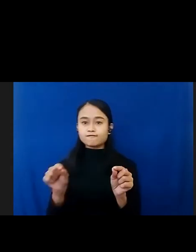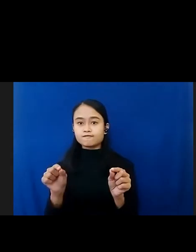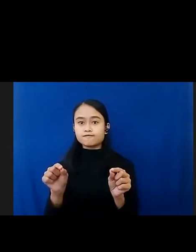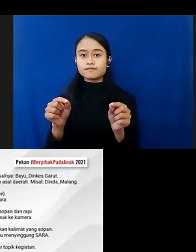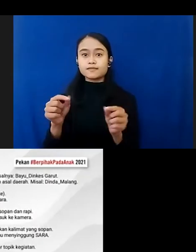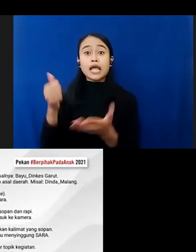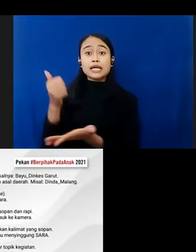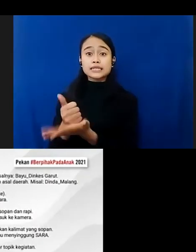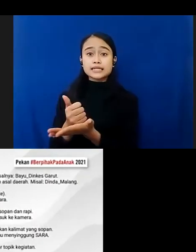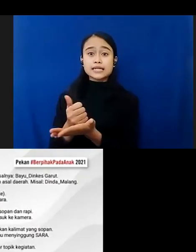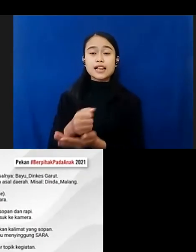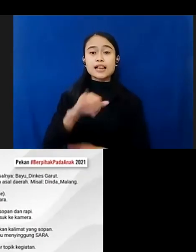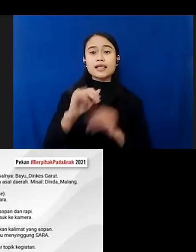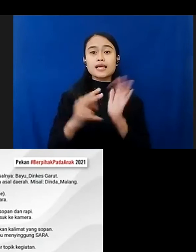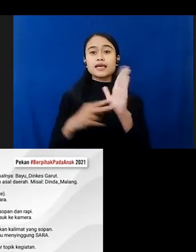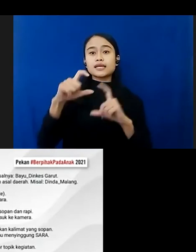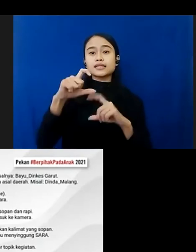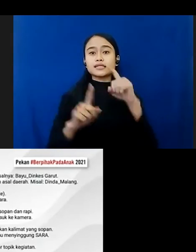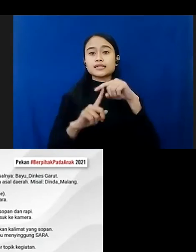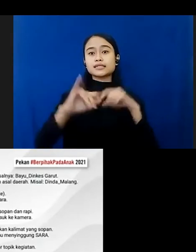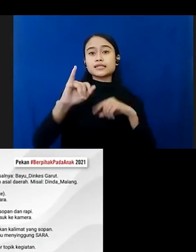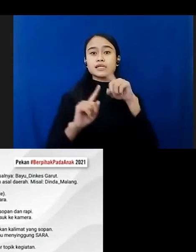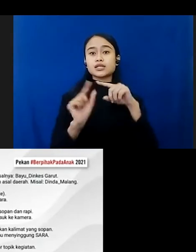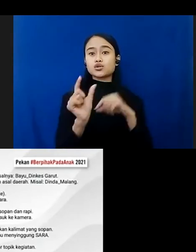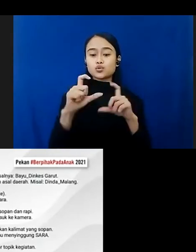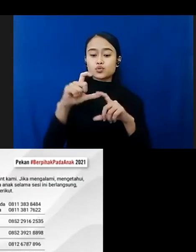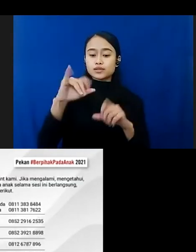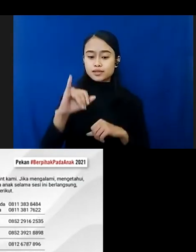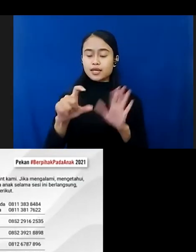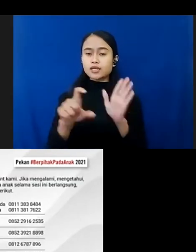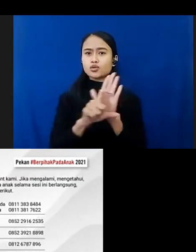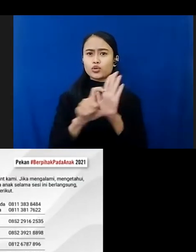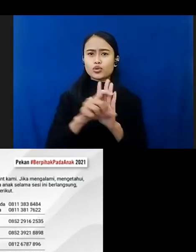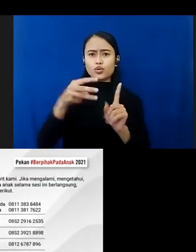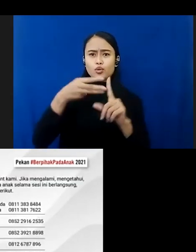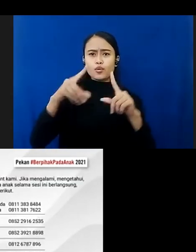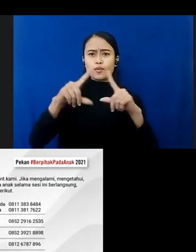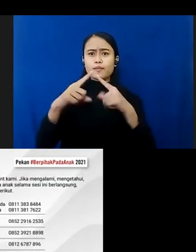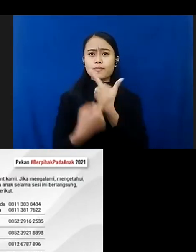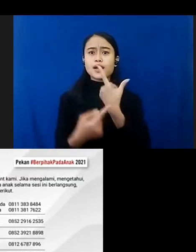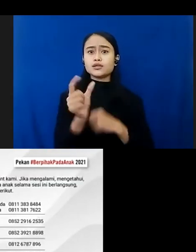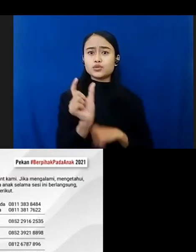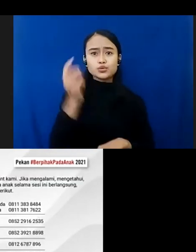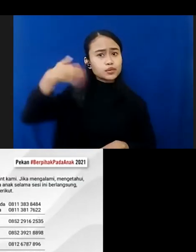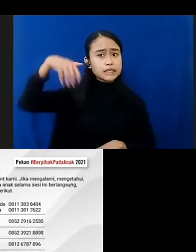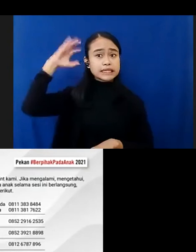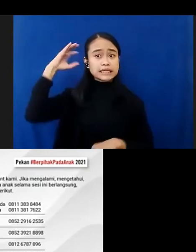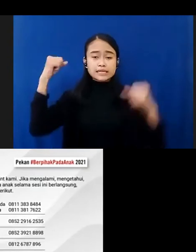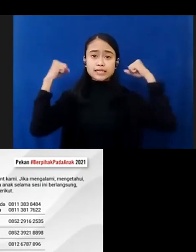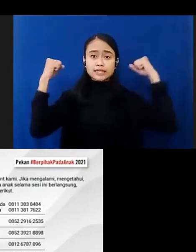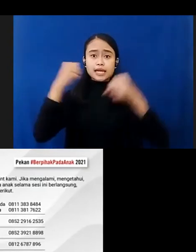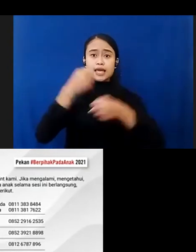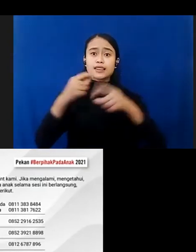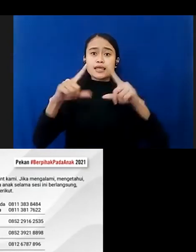institusi. Misalnya, nama Anda Bayu dari Dinas Kesehatan Garut, maka ditulisnya Bayu underscore